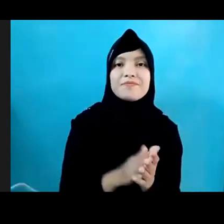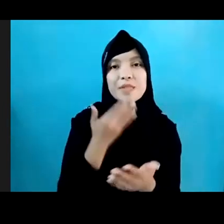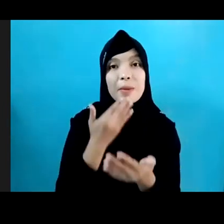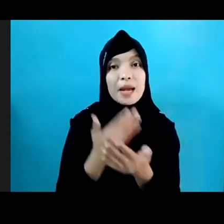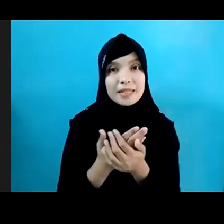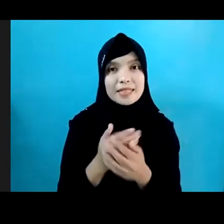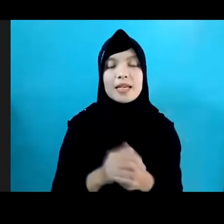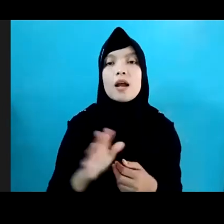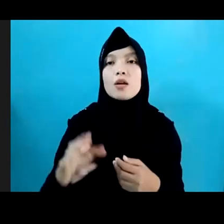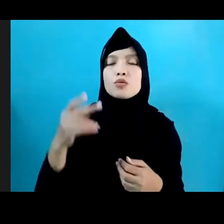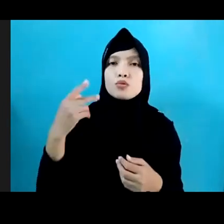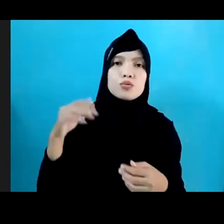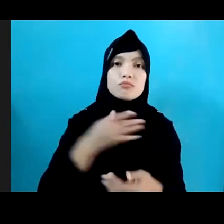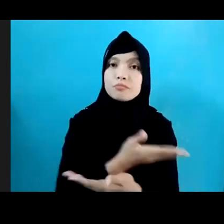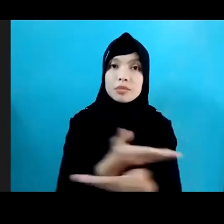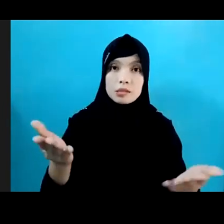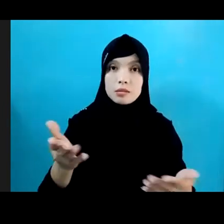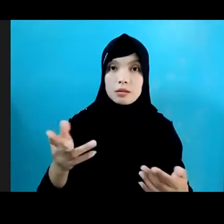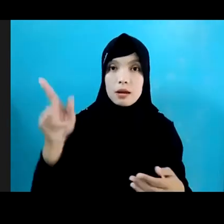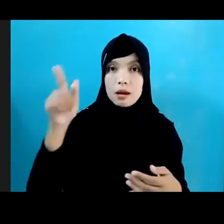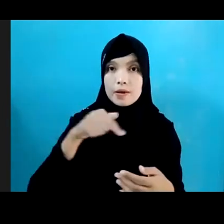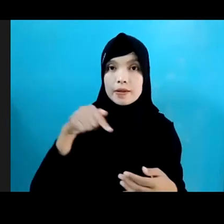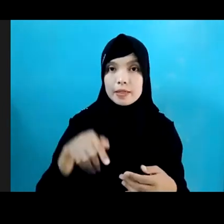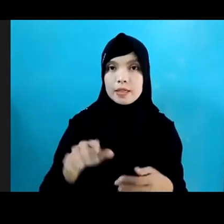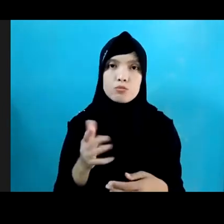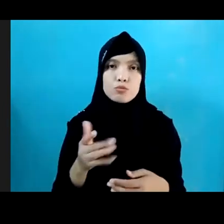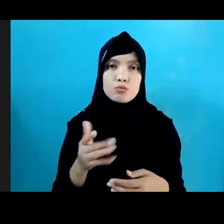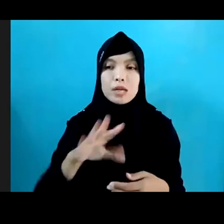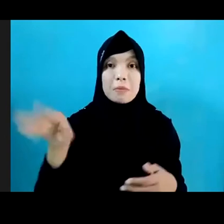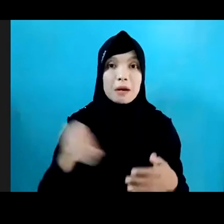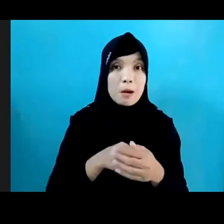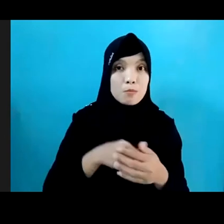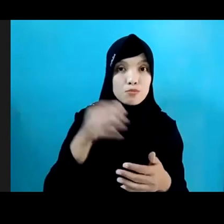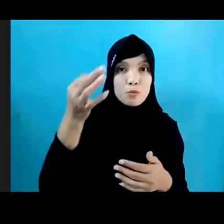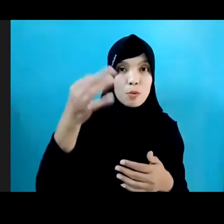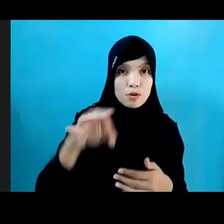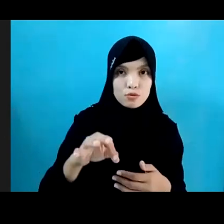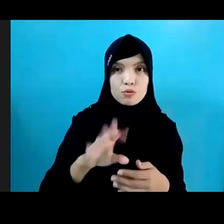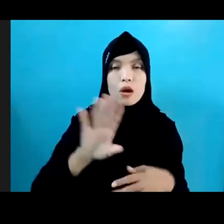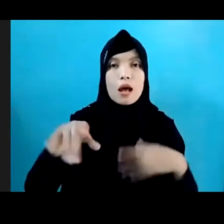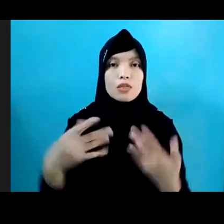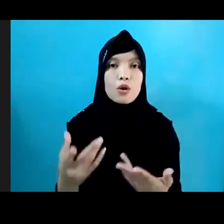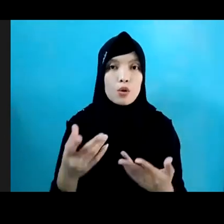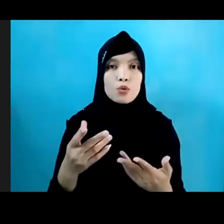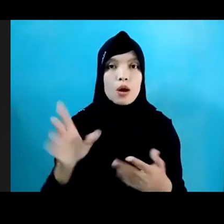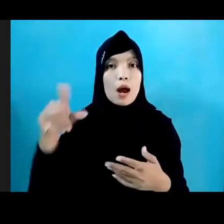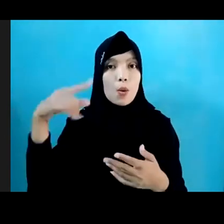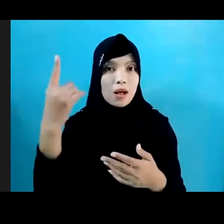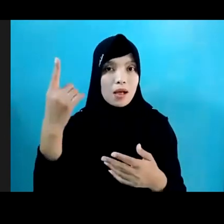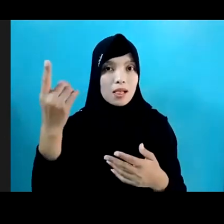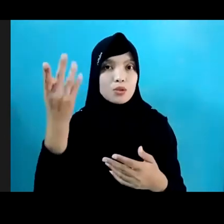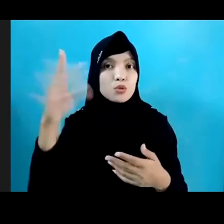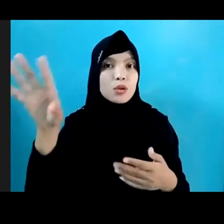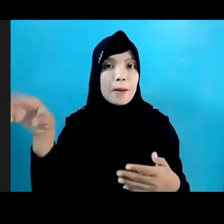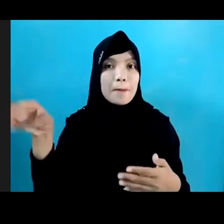Peserta Pada Hari Ini Yang Mungkin Tadi Baru Bergabung Yang Juga Sudah Bergabung Sejak Awal Acara Kami